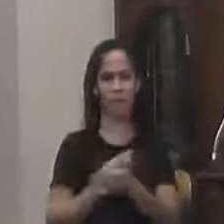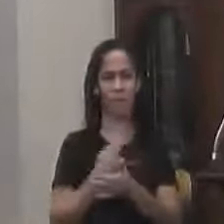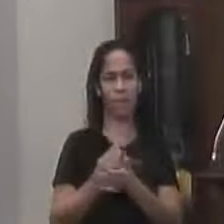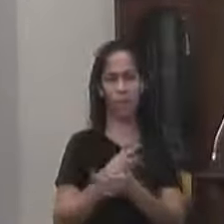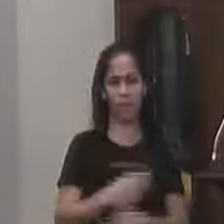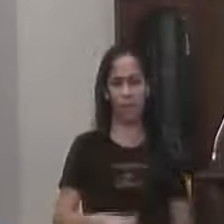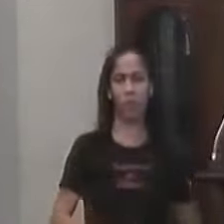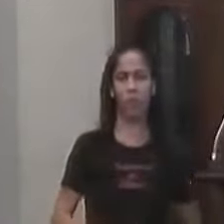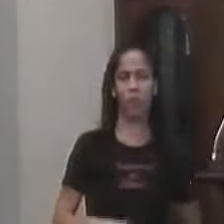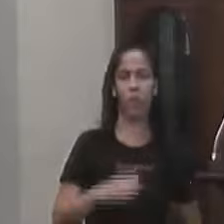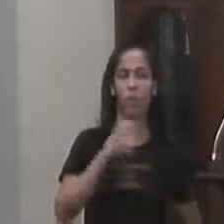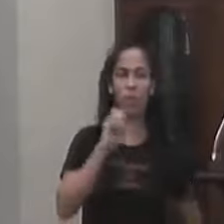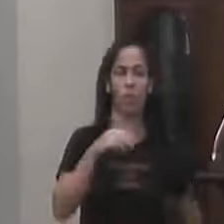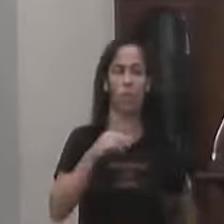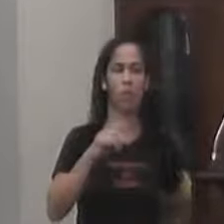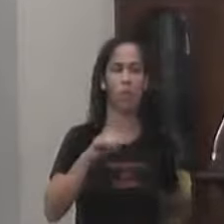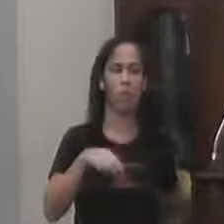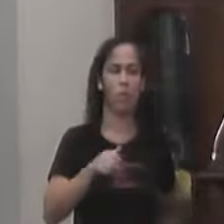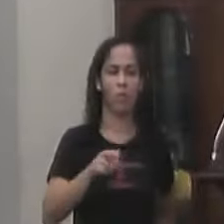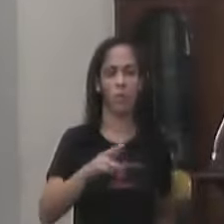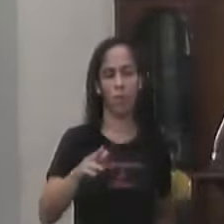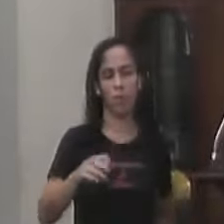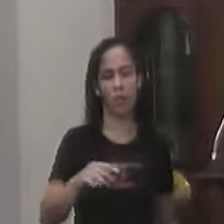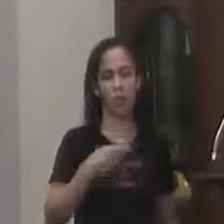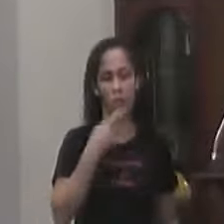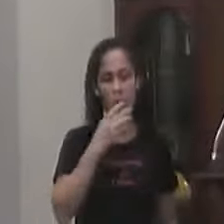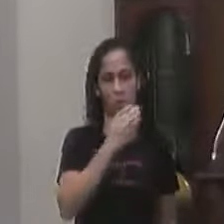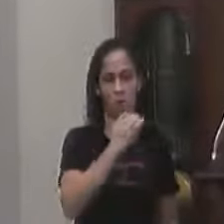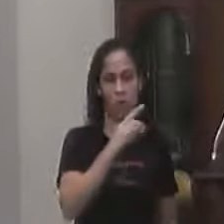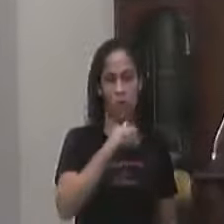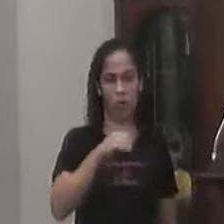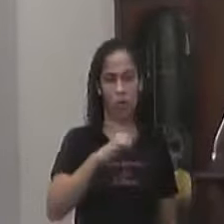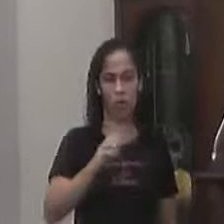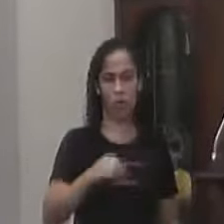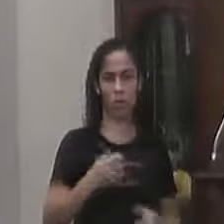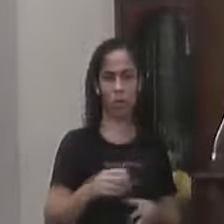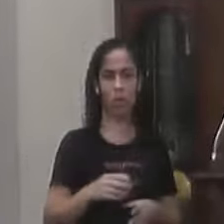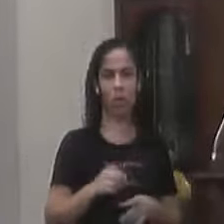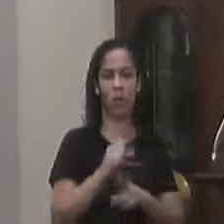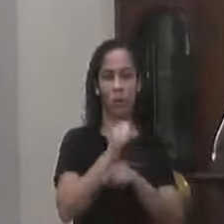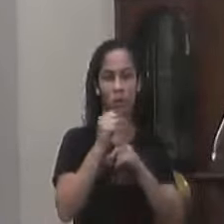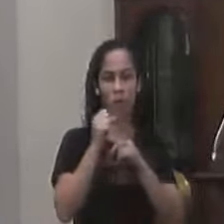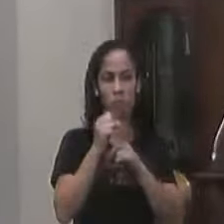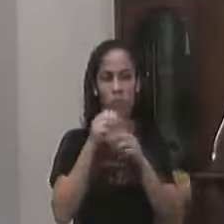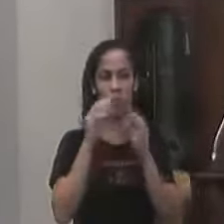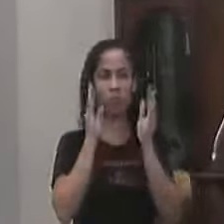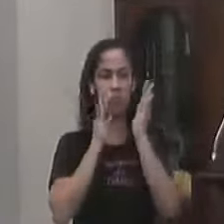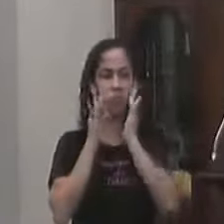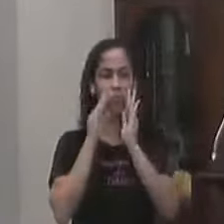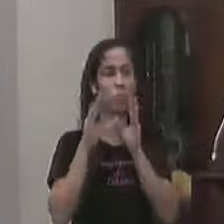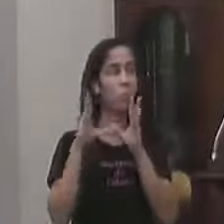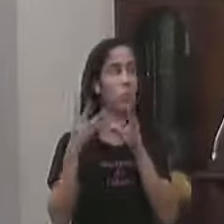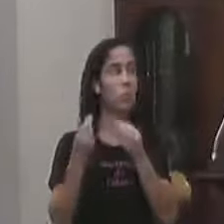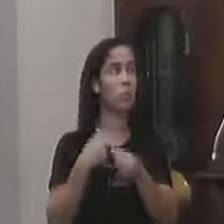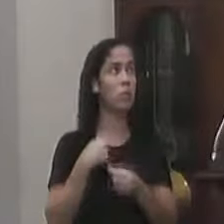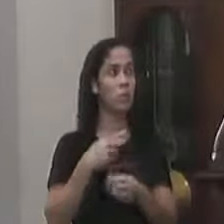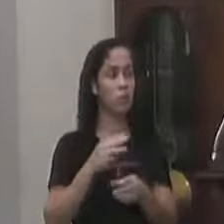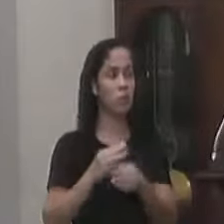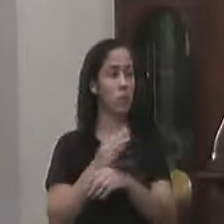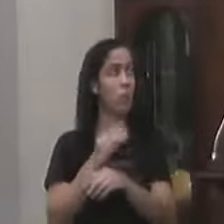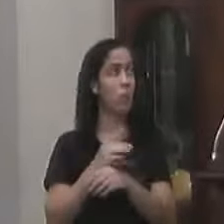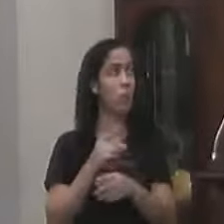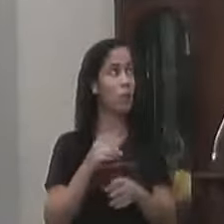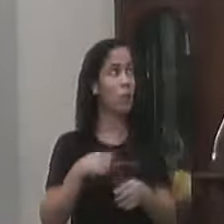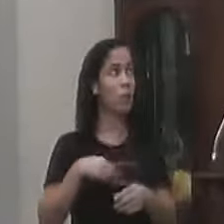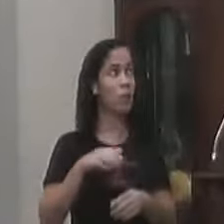condenar E criminalizar As pessoas Que fazem o mau uso Da rede social E eu não vou Não